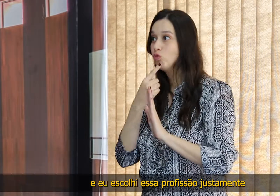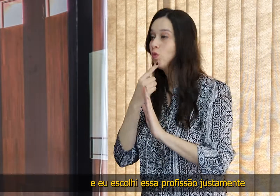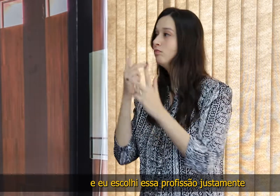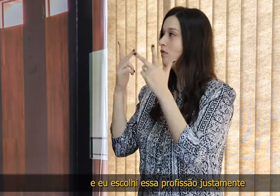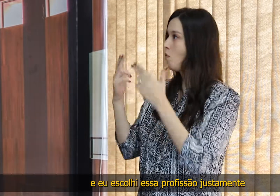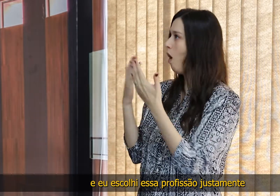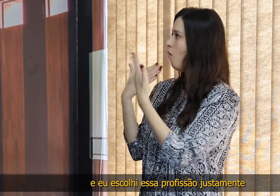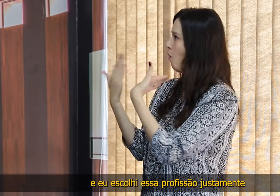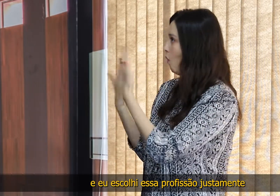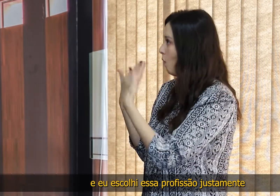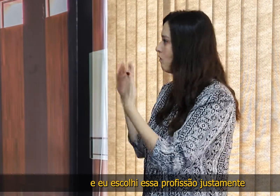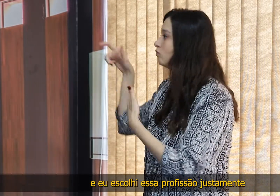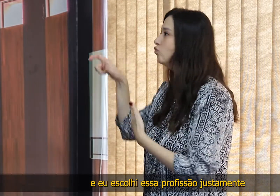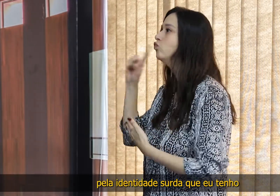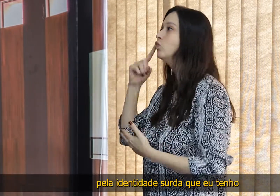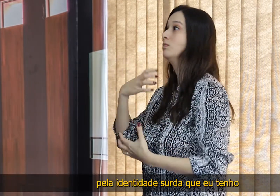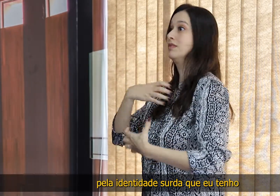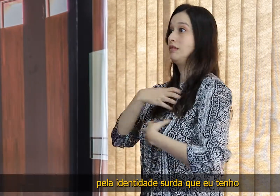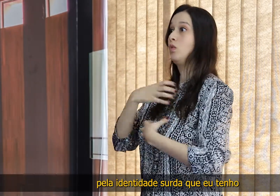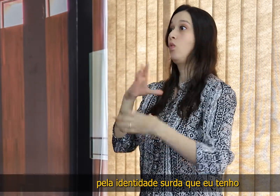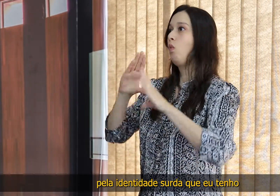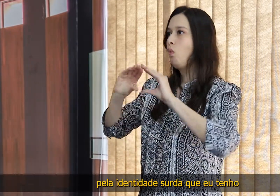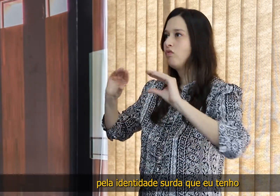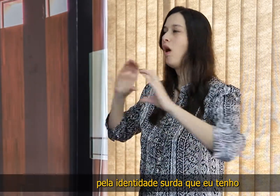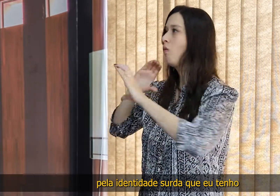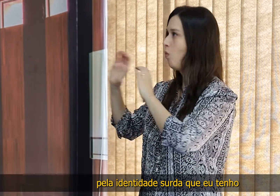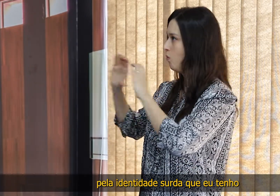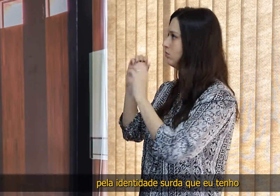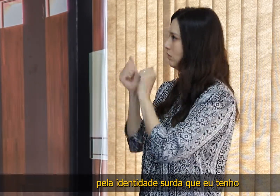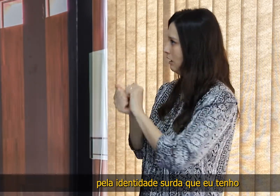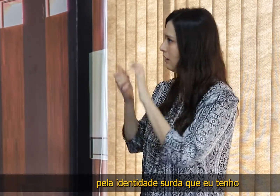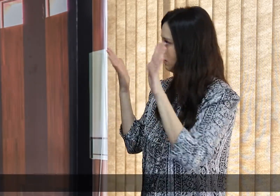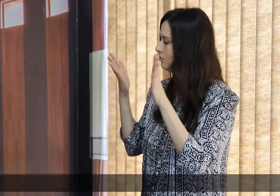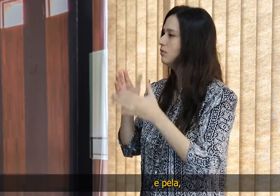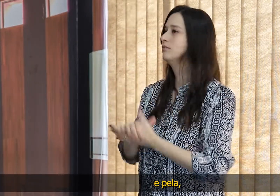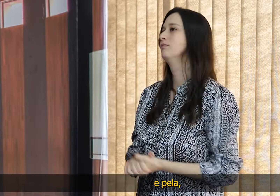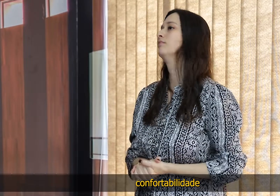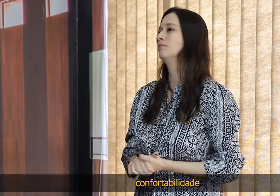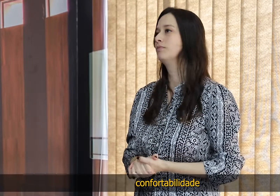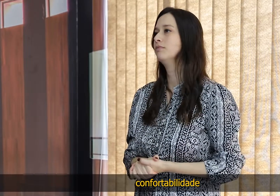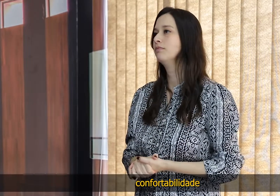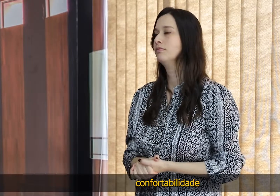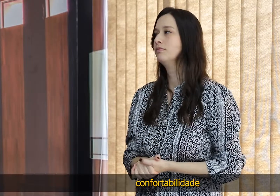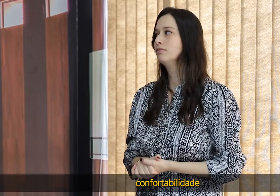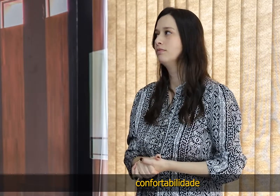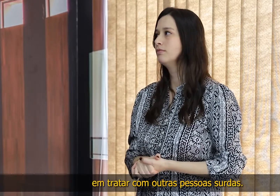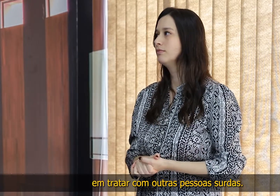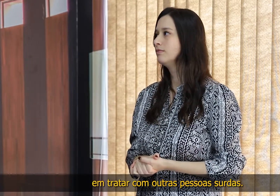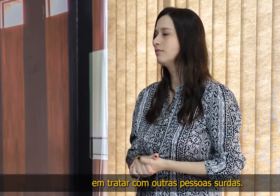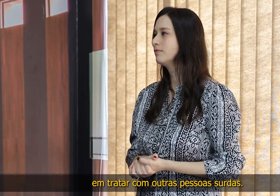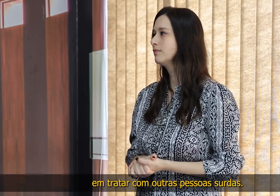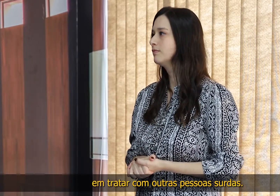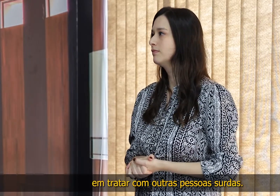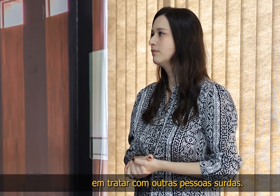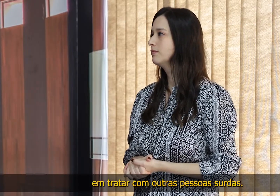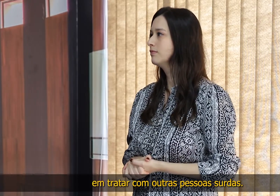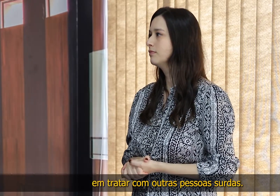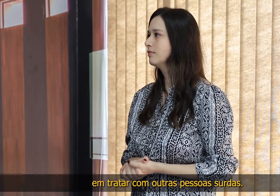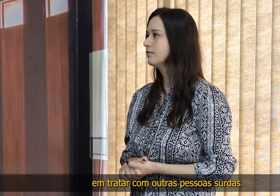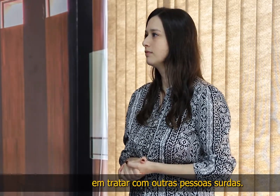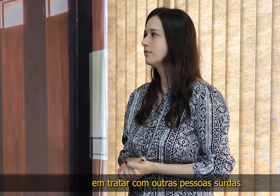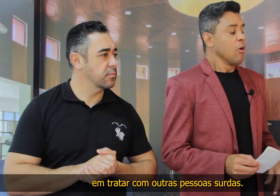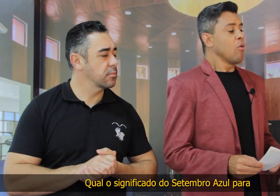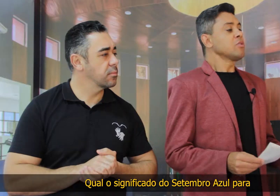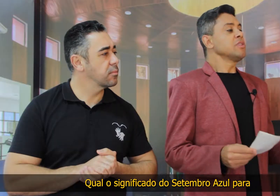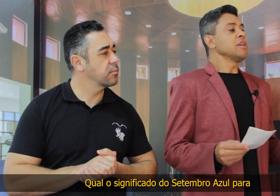eu escolhi essa profissão justamente pela identidade surda que eu tenho e pela confortabilidade em tratar com outras pessoas